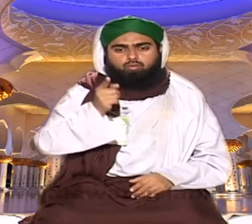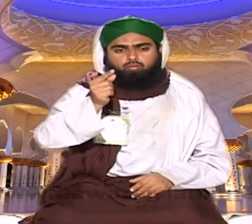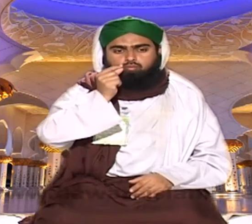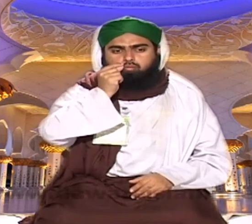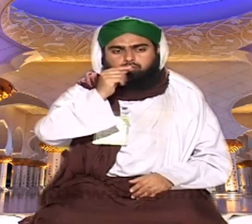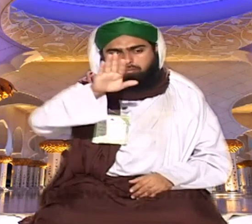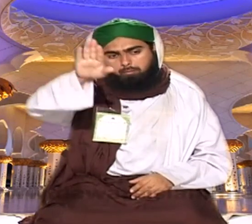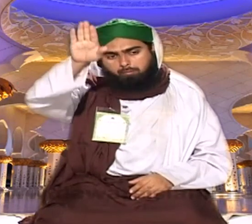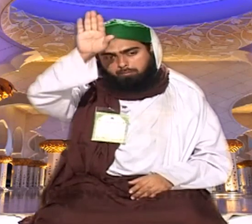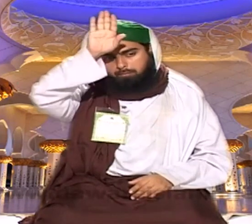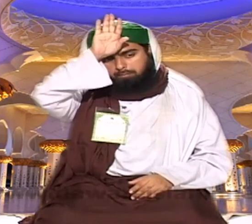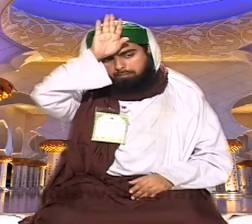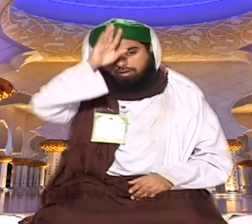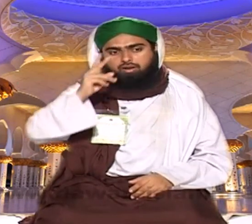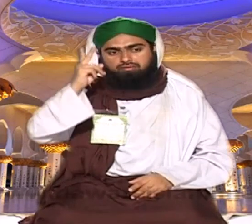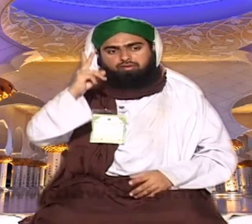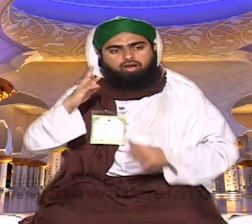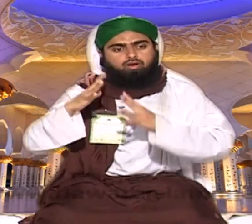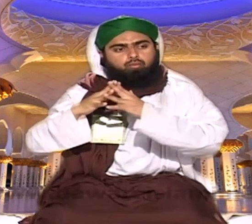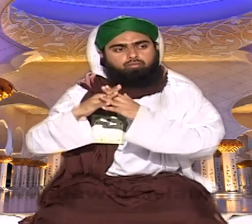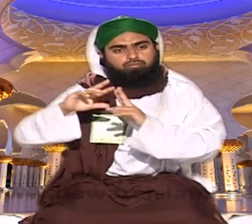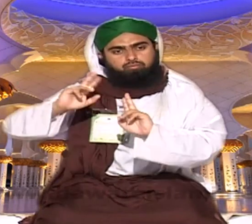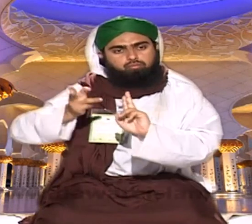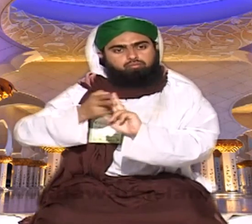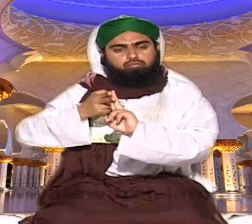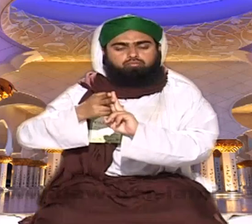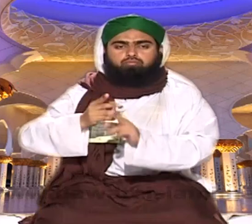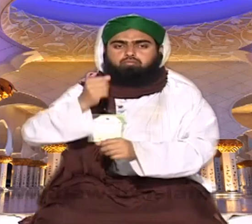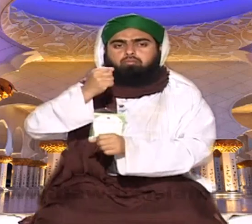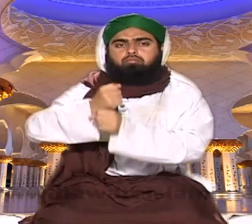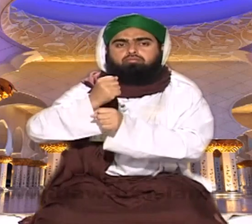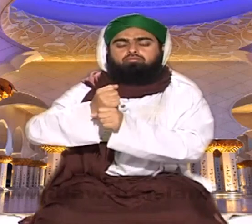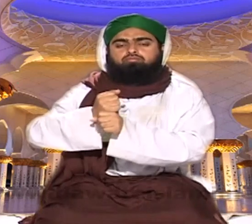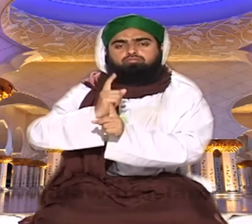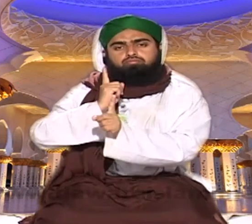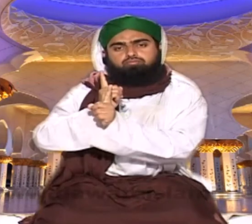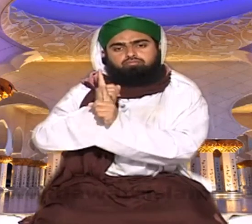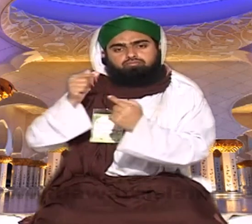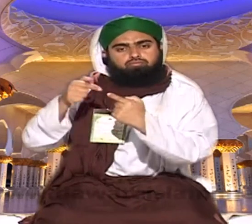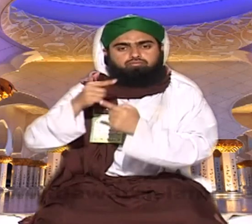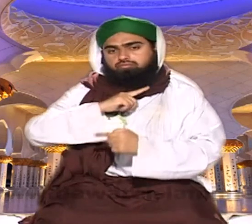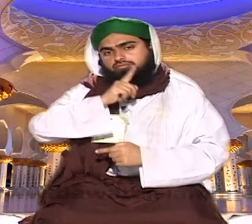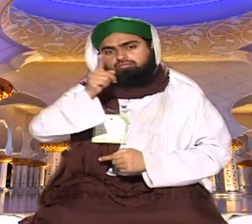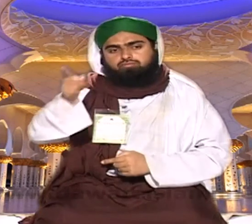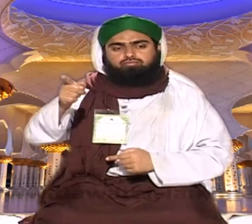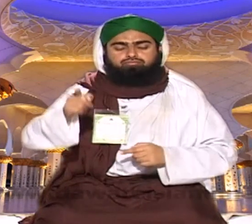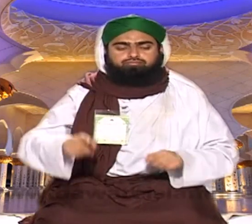کیسانی کے پاس سلے جاؤ یہ نیشاپور کے حاکم تھے اس وقت اور نیشاپور کا یہ واقع ہے ابو الحسن